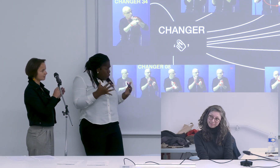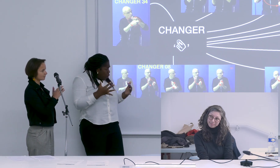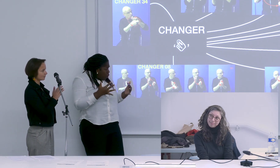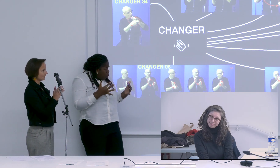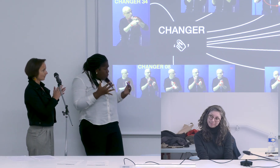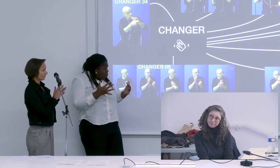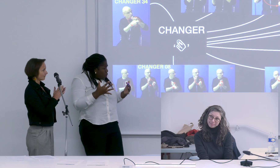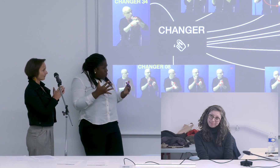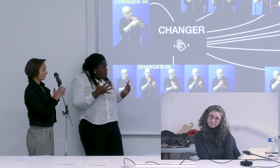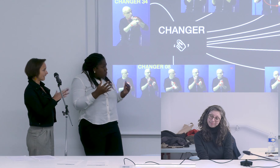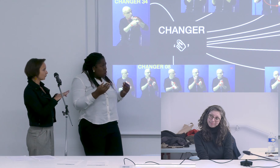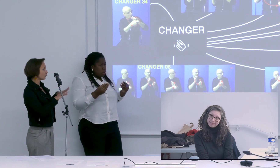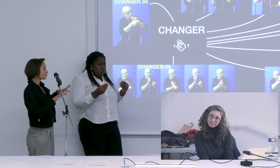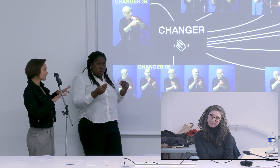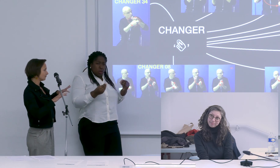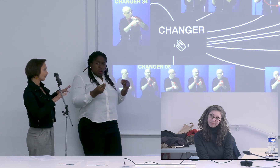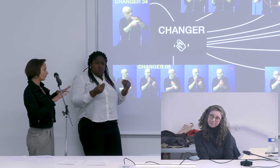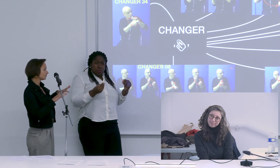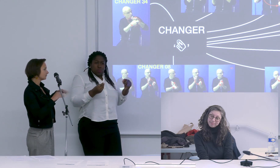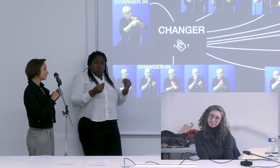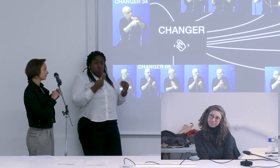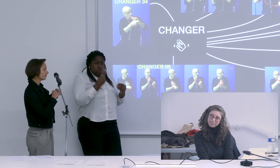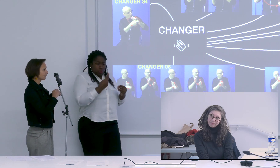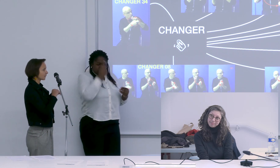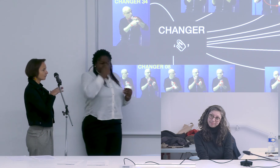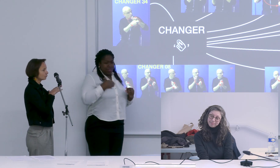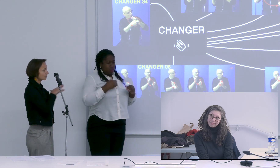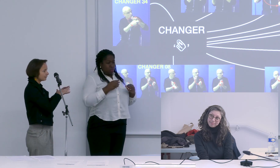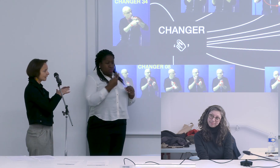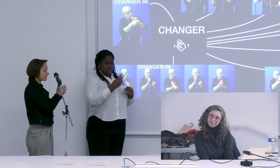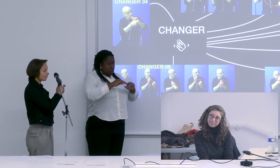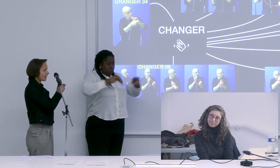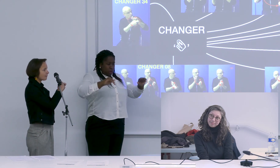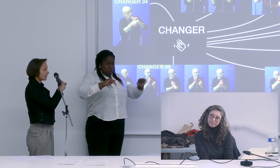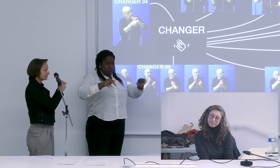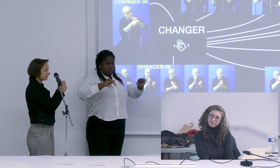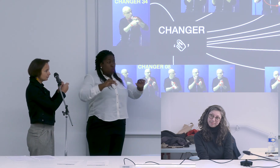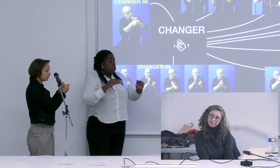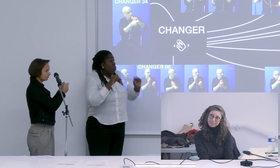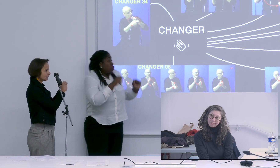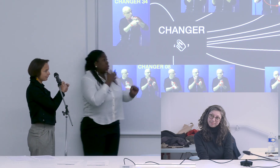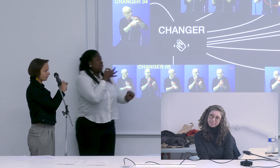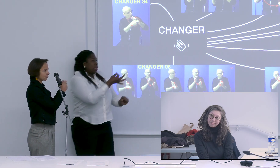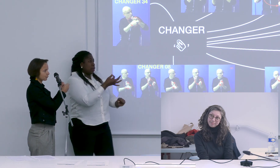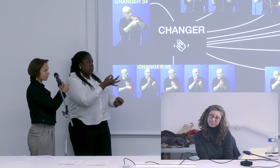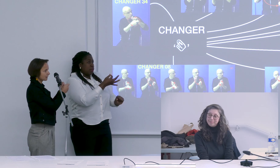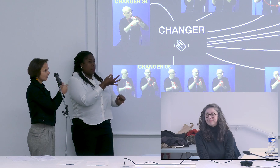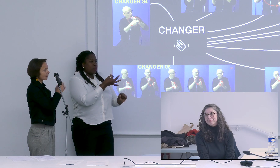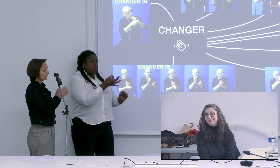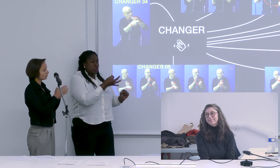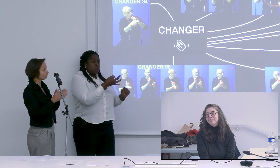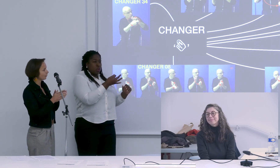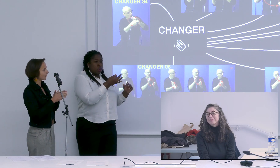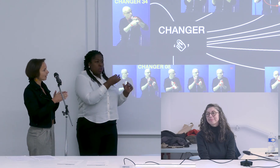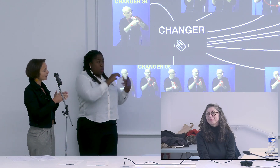'agit de là de deux choses différentes disons toutes les variations à partir de la forme changée